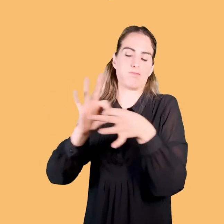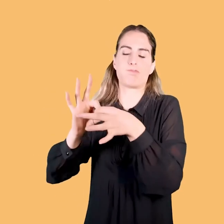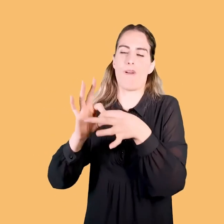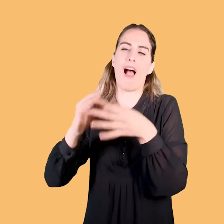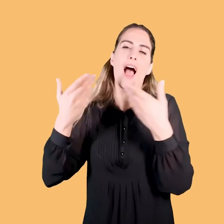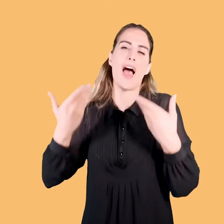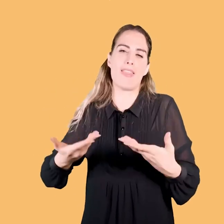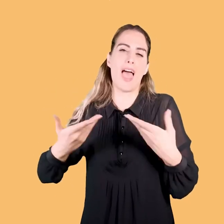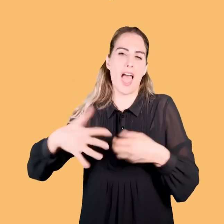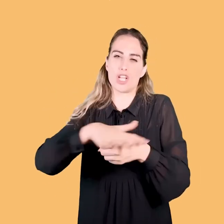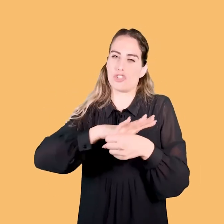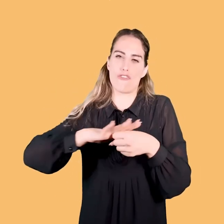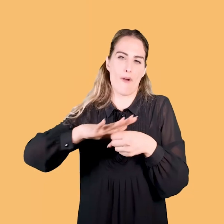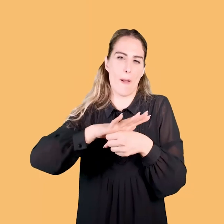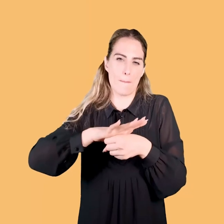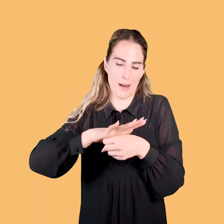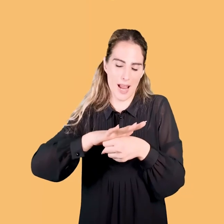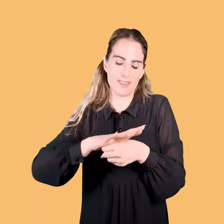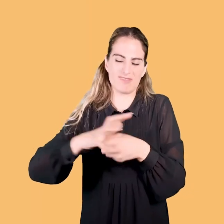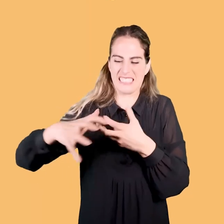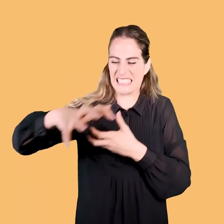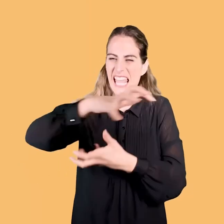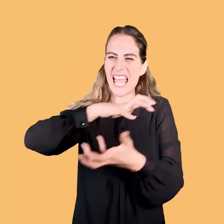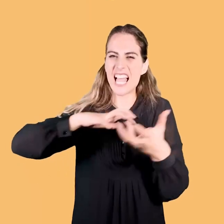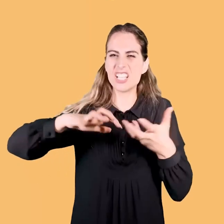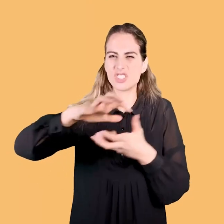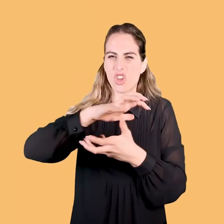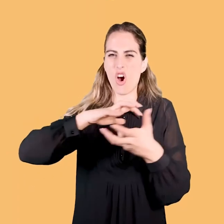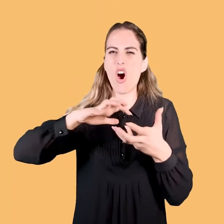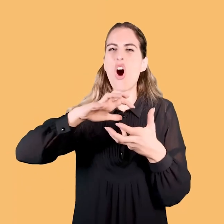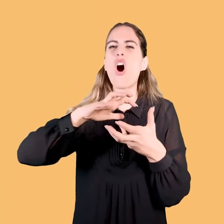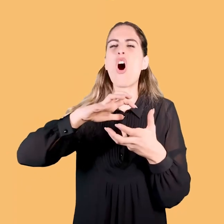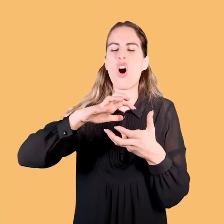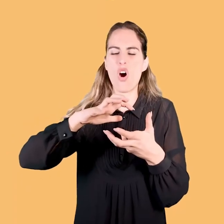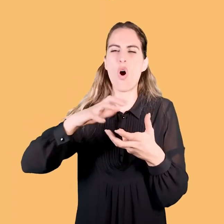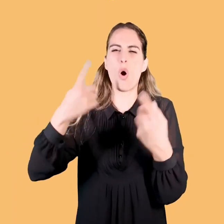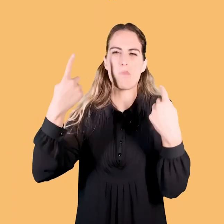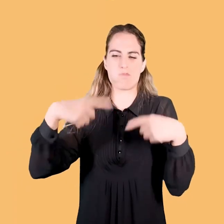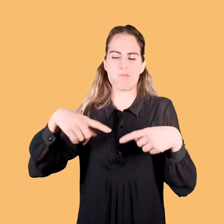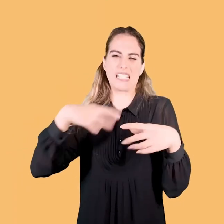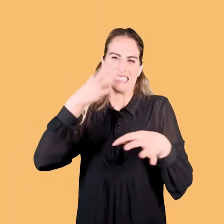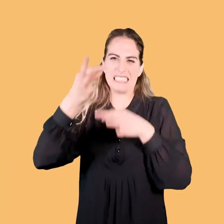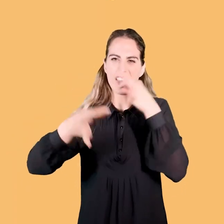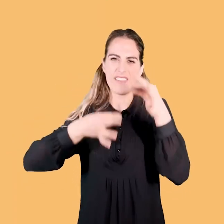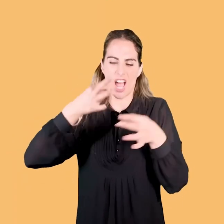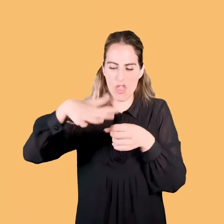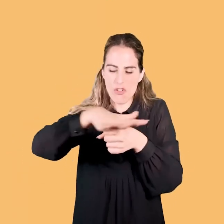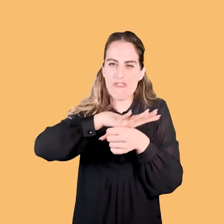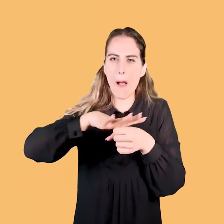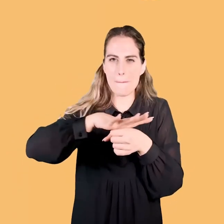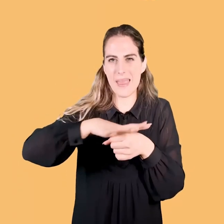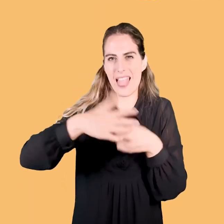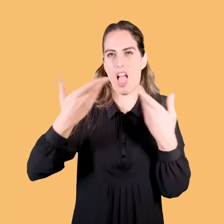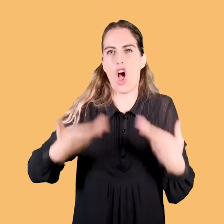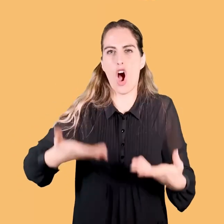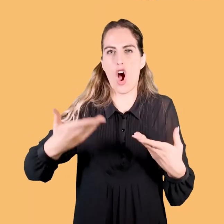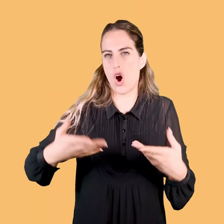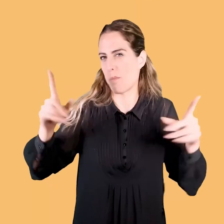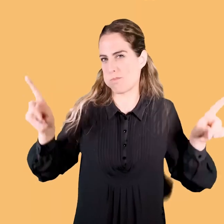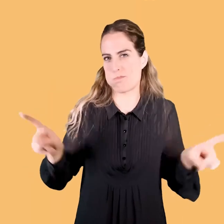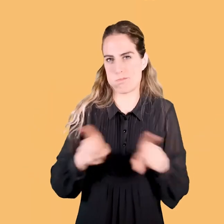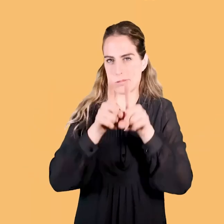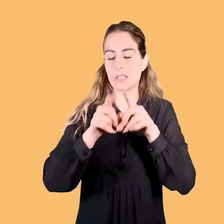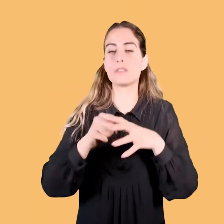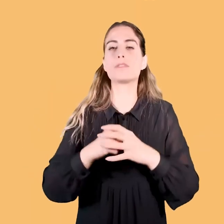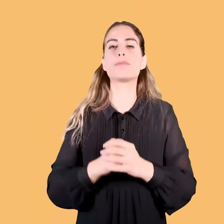lo specchio di un disordine che forse regna nella definizione di famiglia oggi.